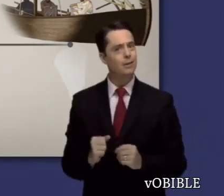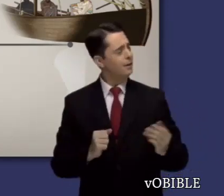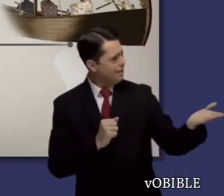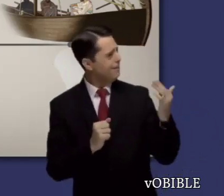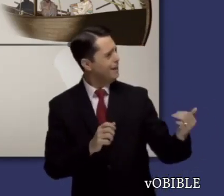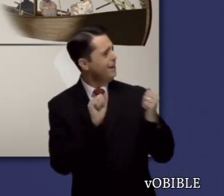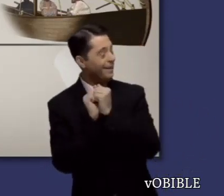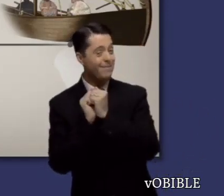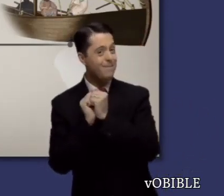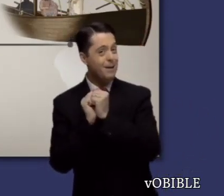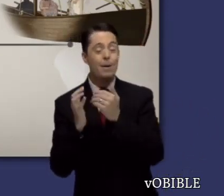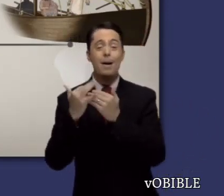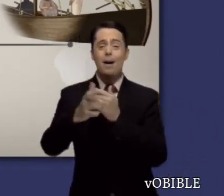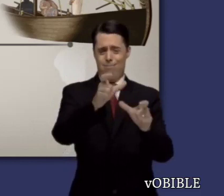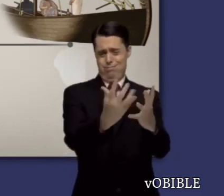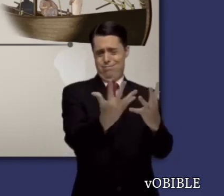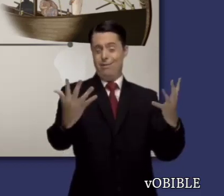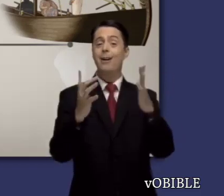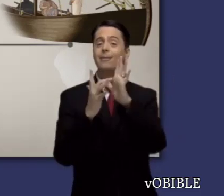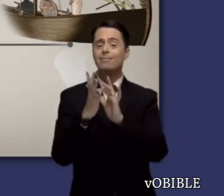Jesús los invitó a ser sus seguidores.